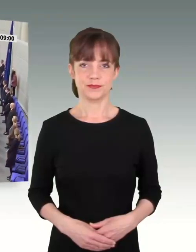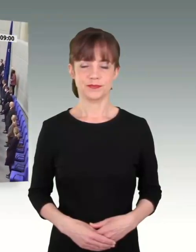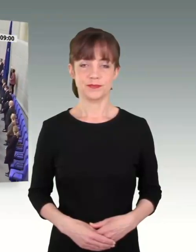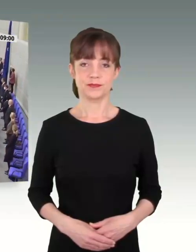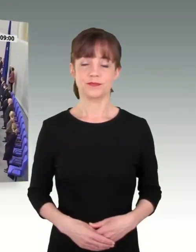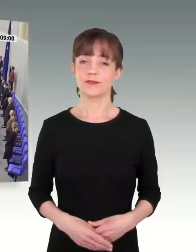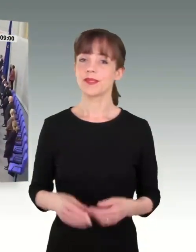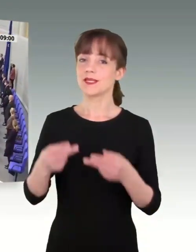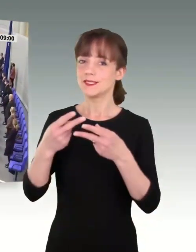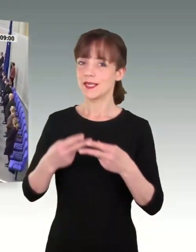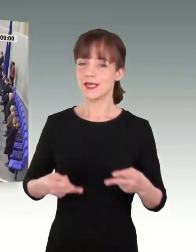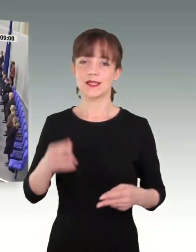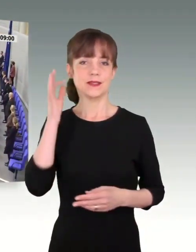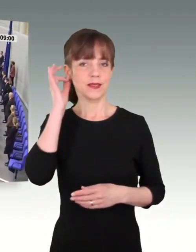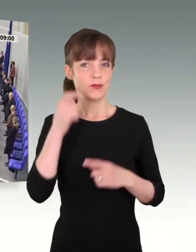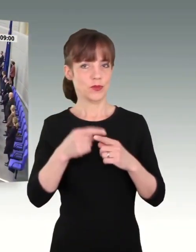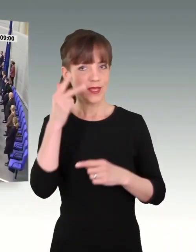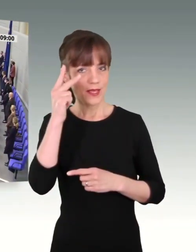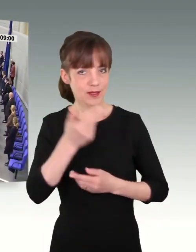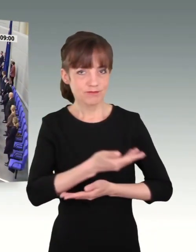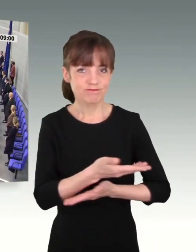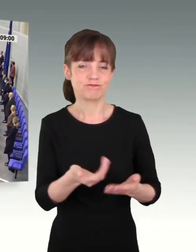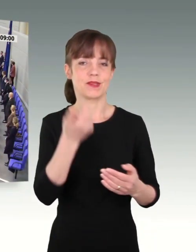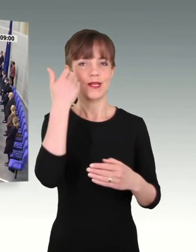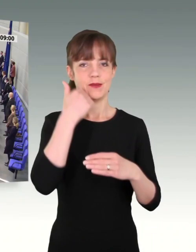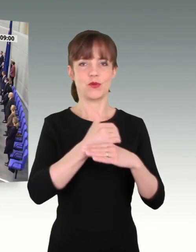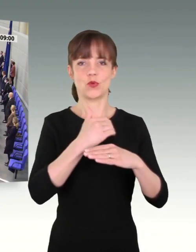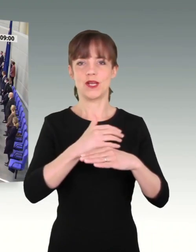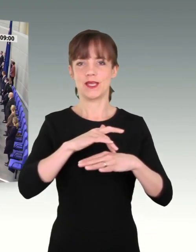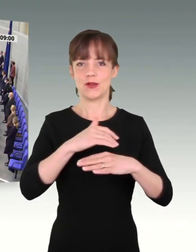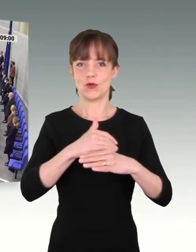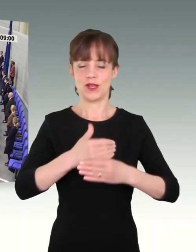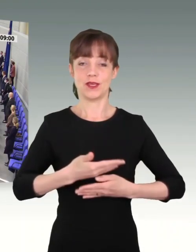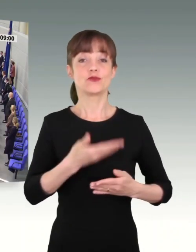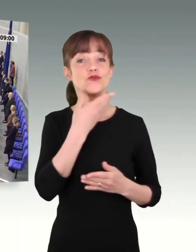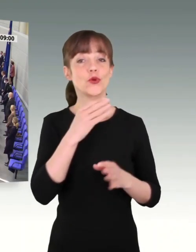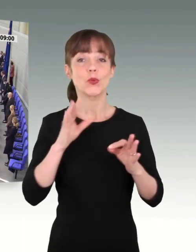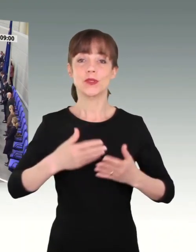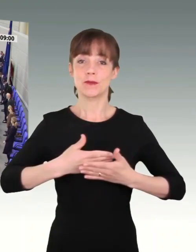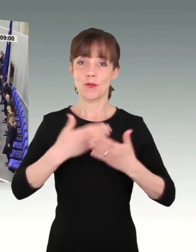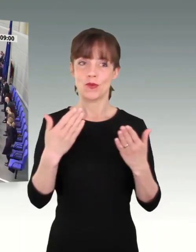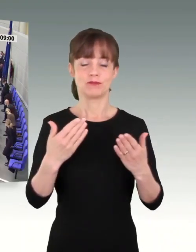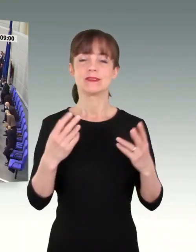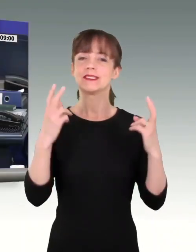Sehr geehrte Damen und Herren, liebe Kolleginnen und Kollegen, ich wünsche Ihnen einen schönen guten Morgen. Die Sitzung ist eröffnet.